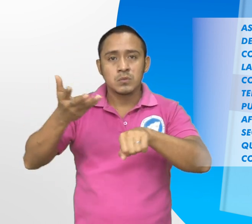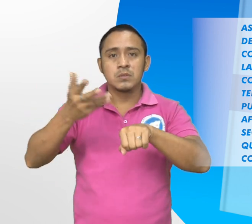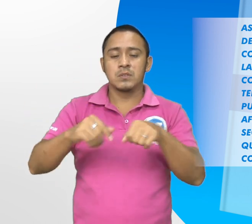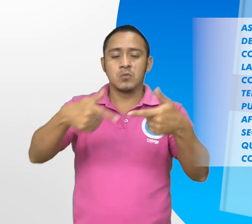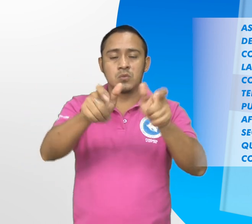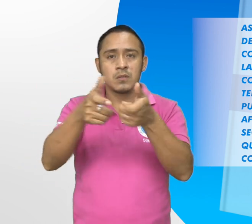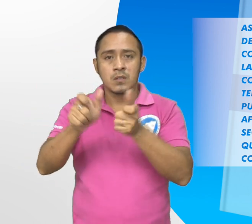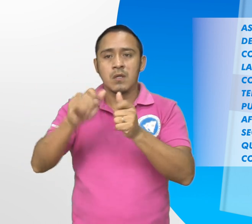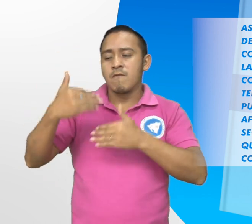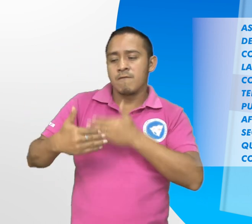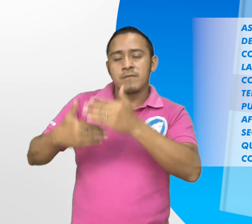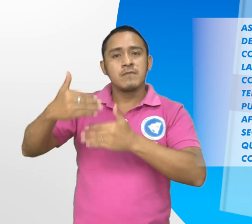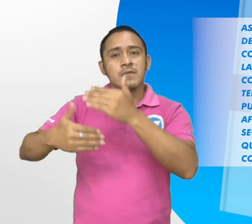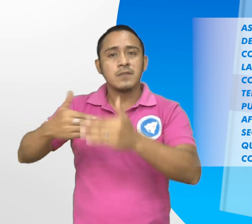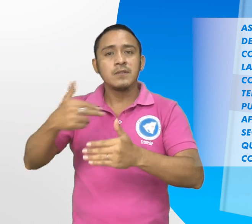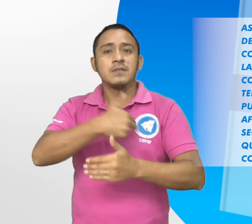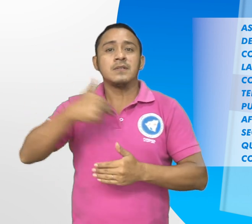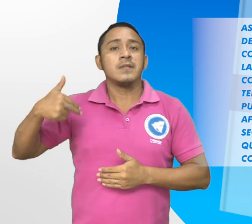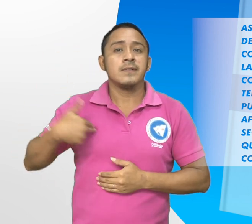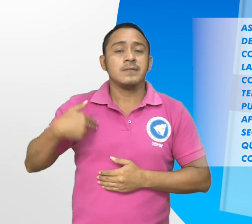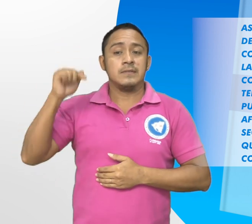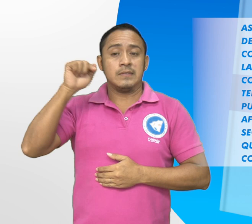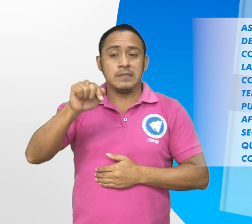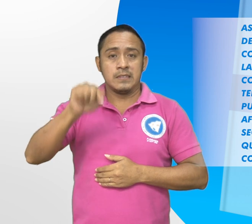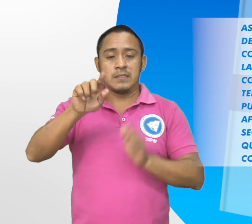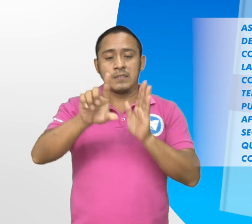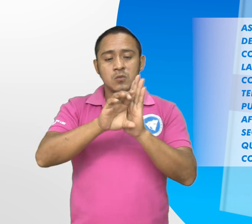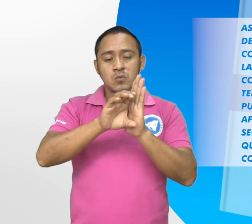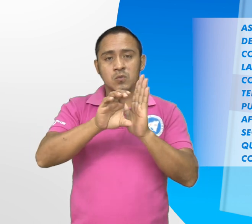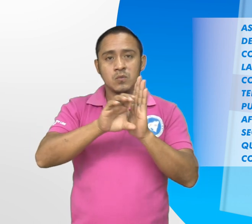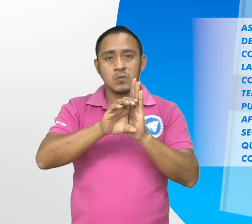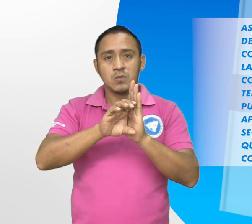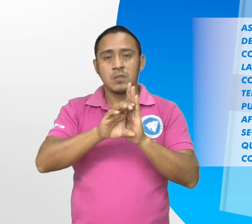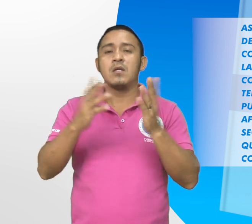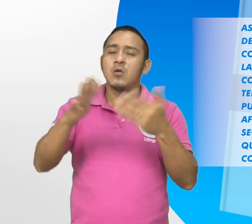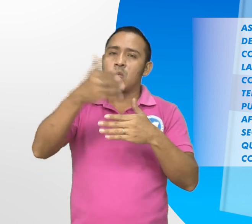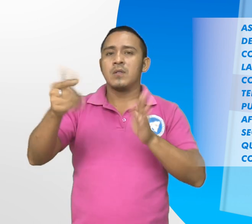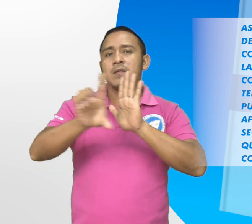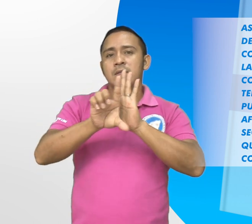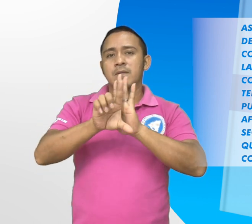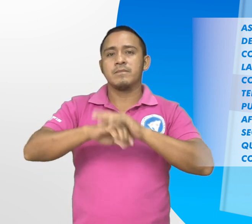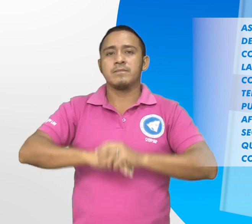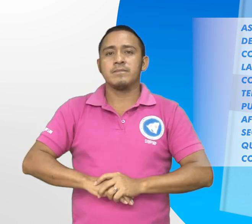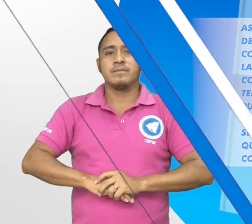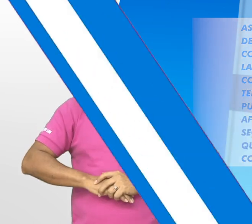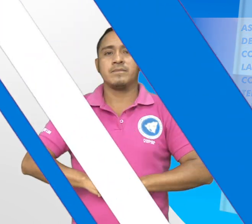y otros procedimientos que se establezcan en la presente constitución y las leyes.